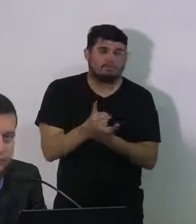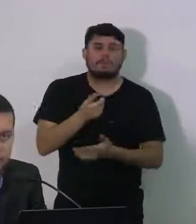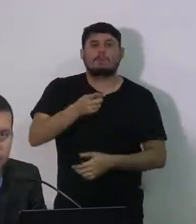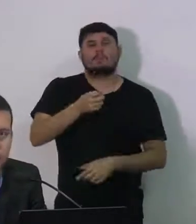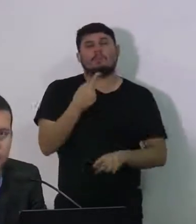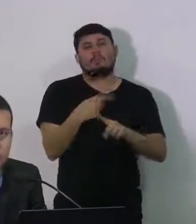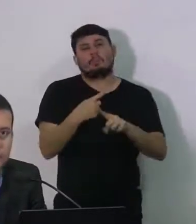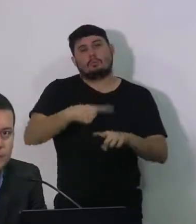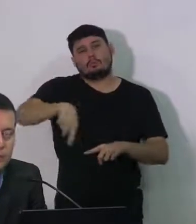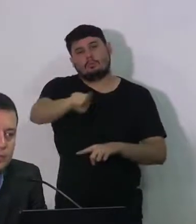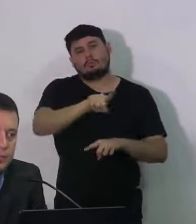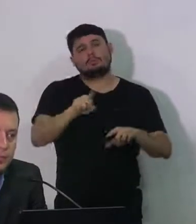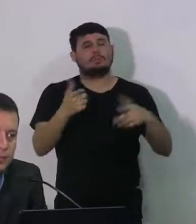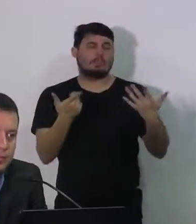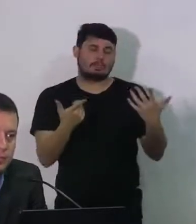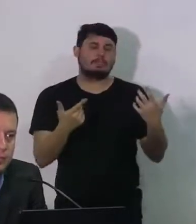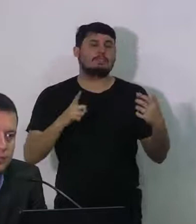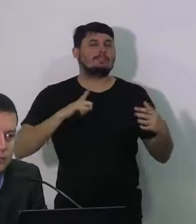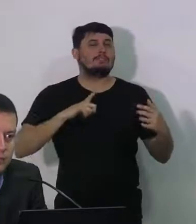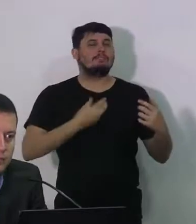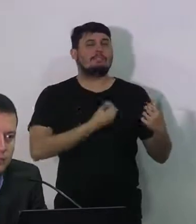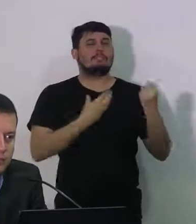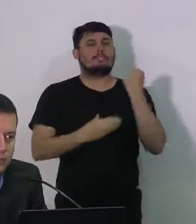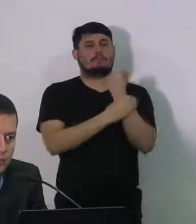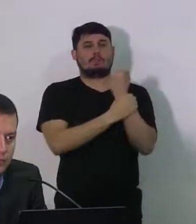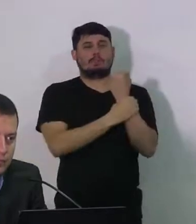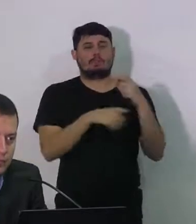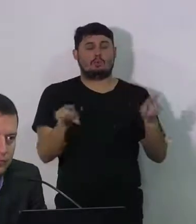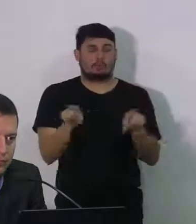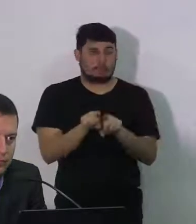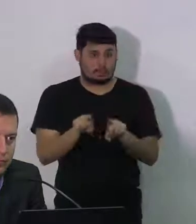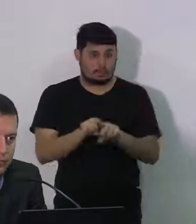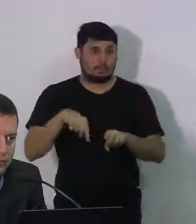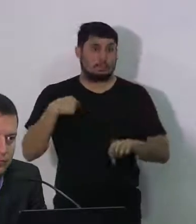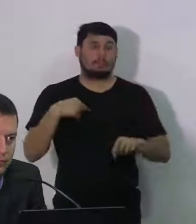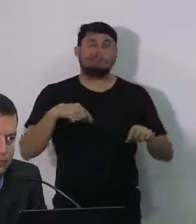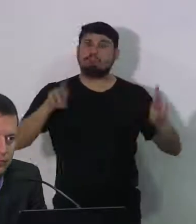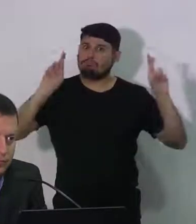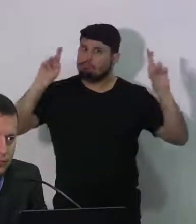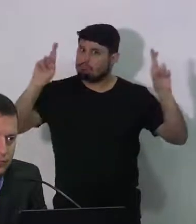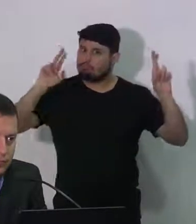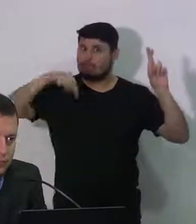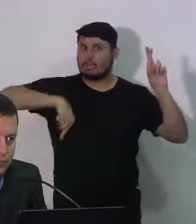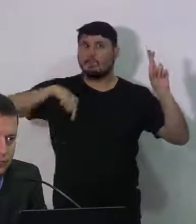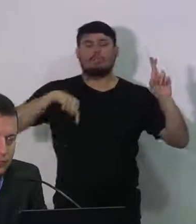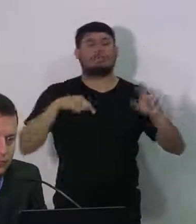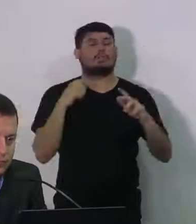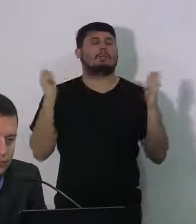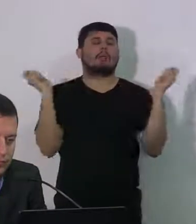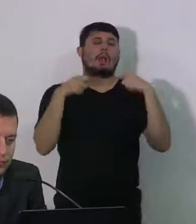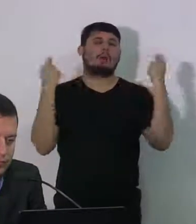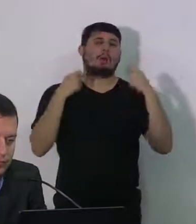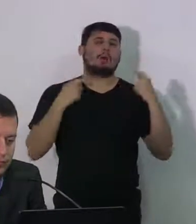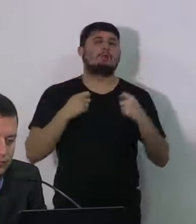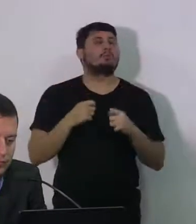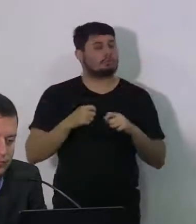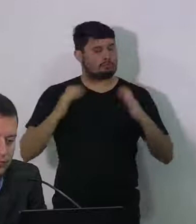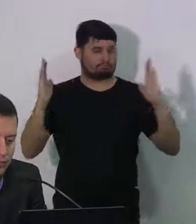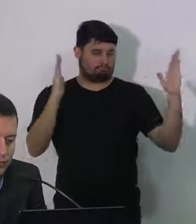que você possa ficar em casa e garantir que a nossa cidade possa sair disso com menos com a